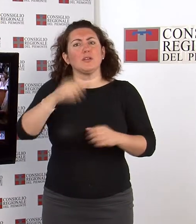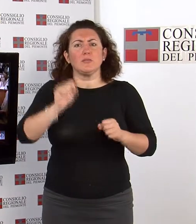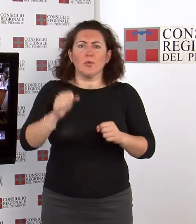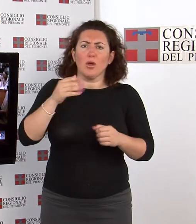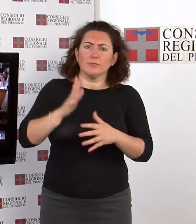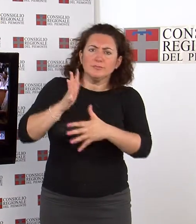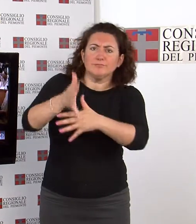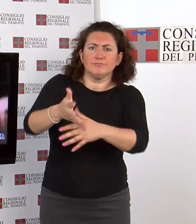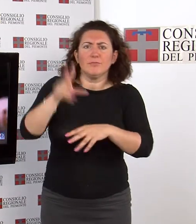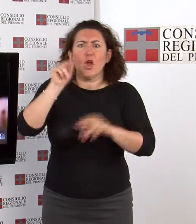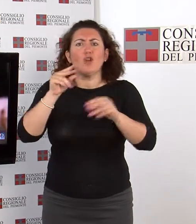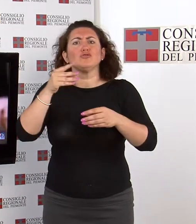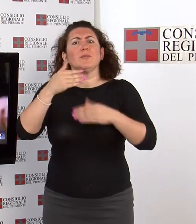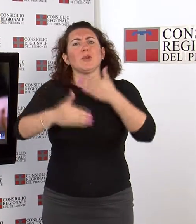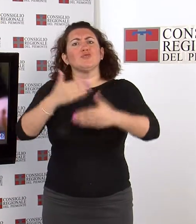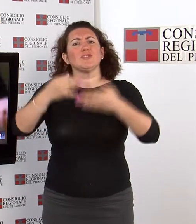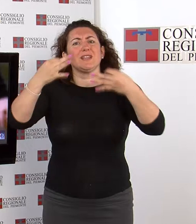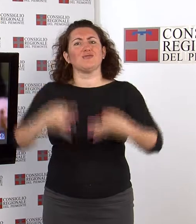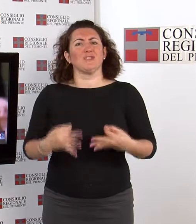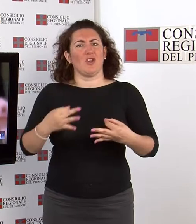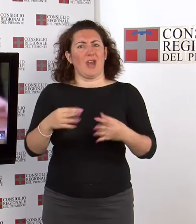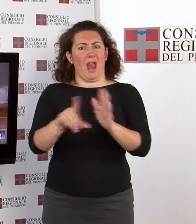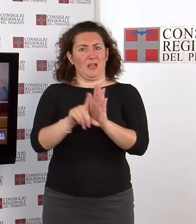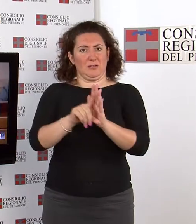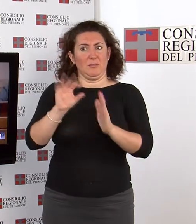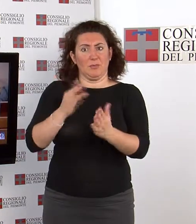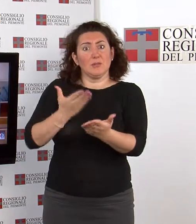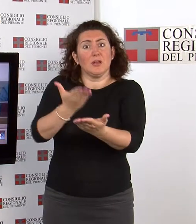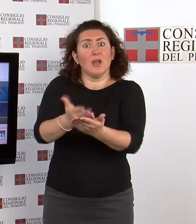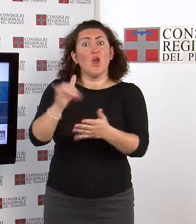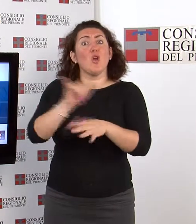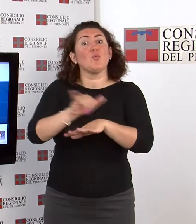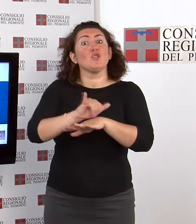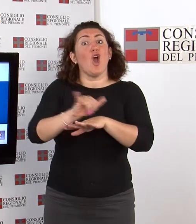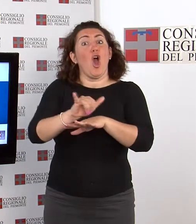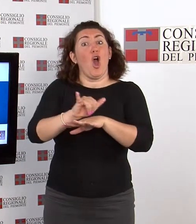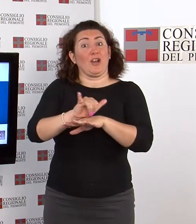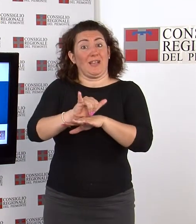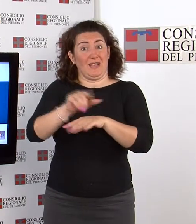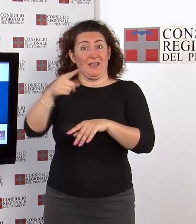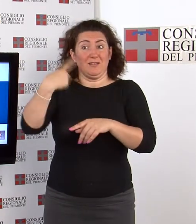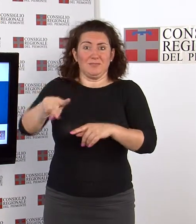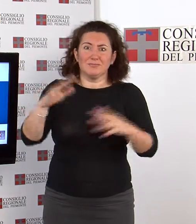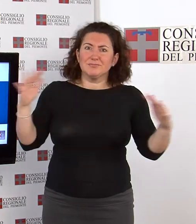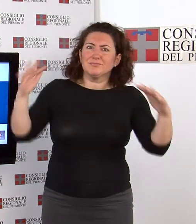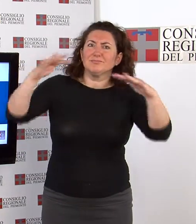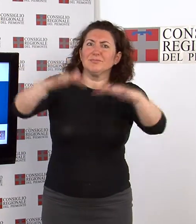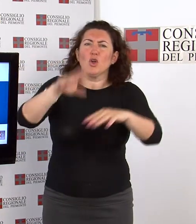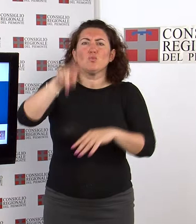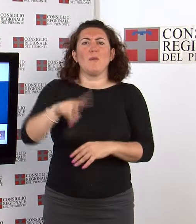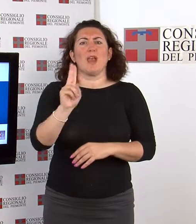L'iniziativa è stata presentata il 25 giugno a New York allo United Nations Public Service Day 2012